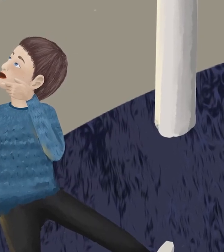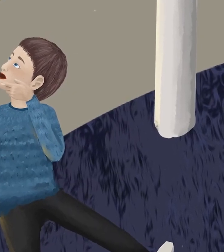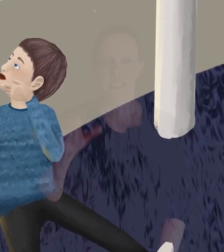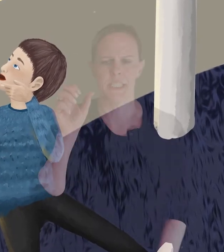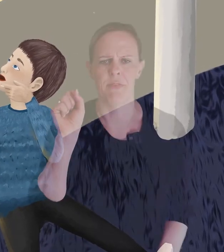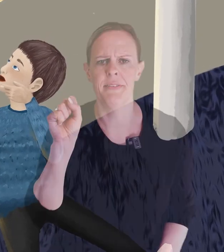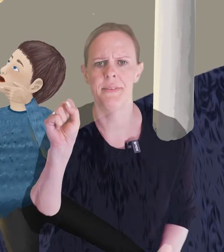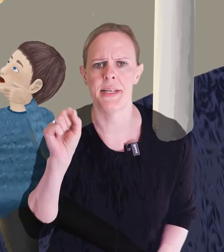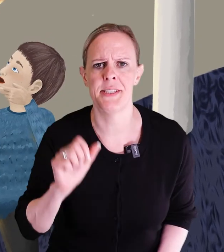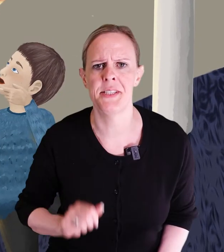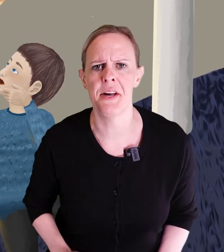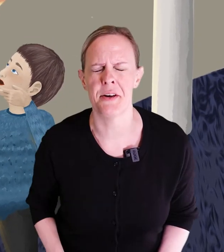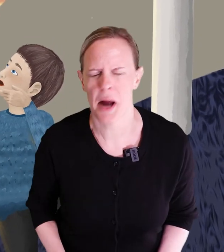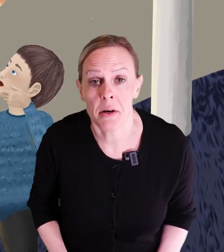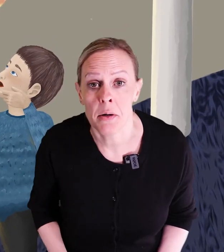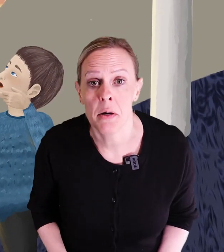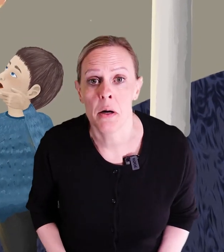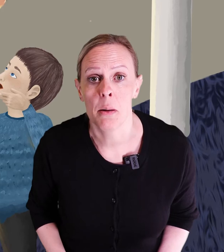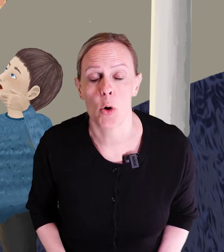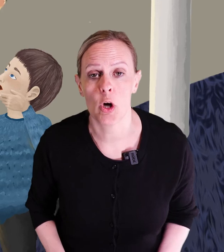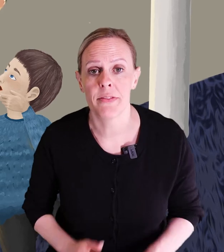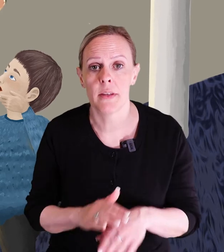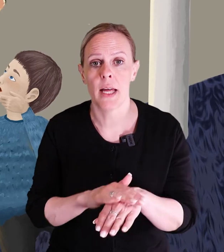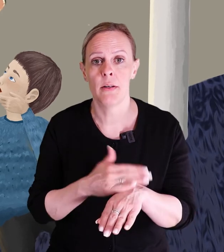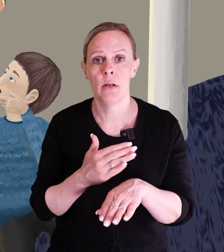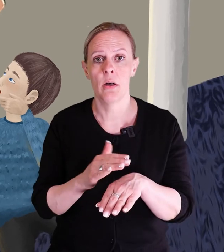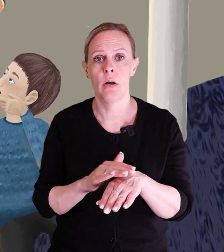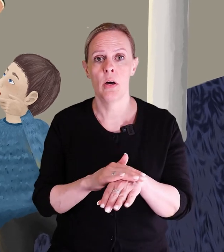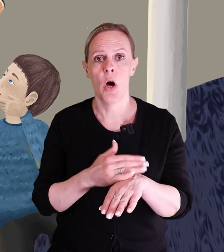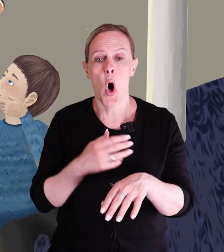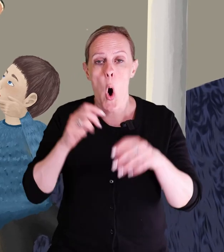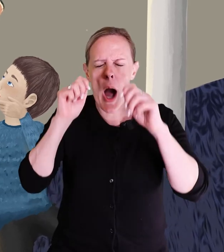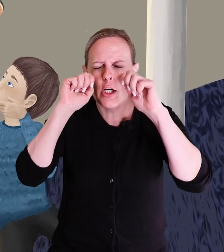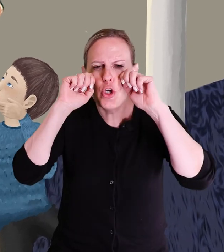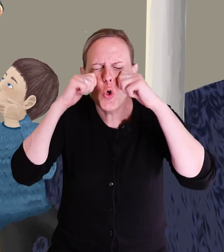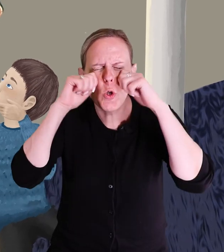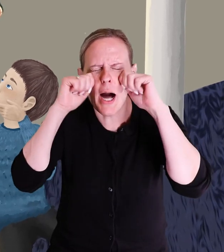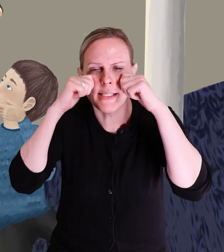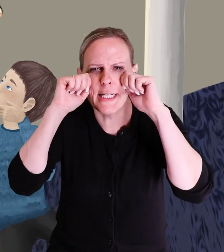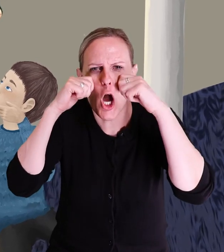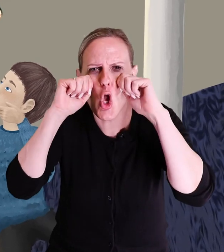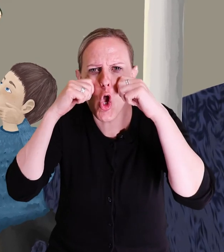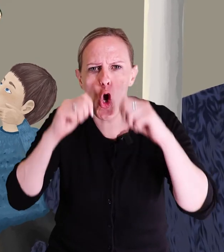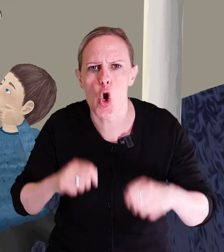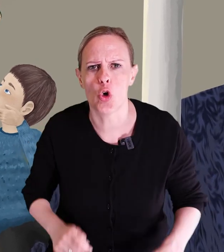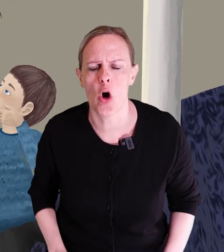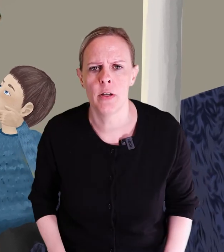Svante stirrar på katten. Och han gnuggar sina ögon.